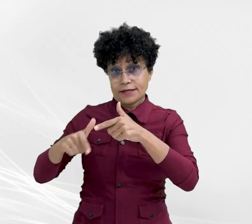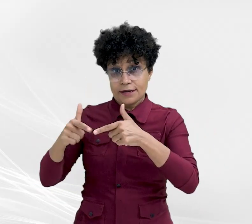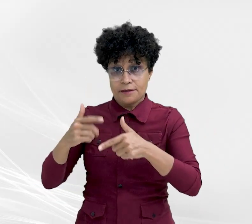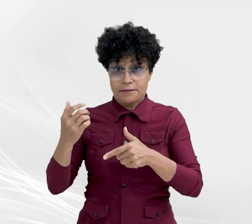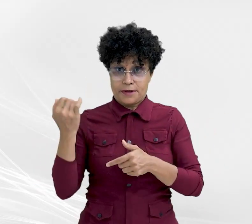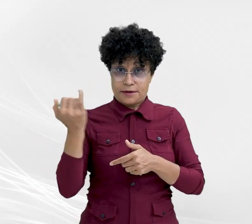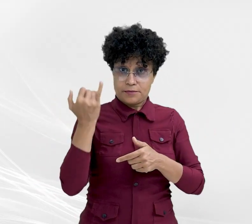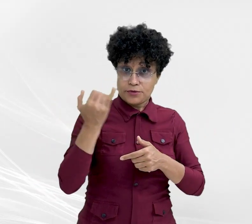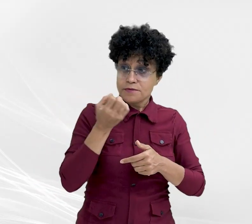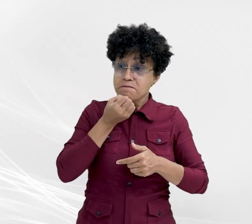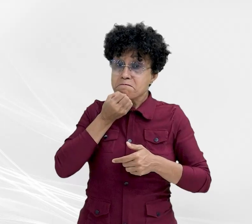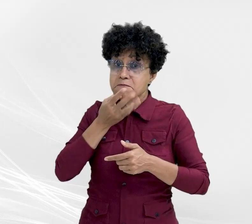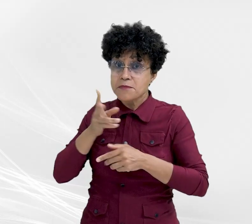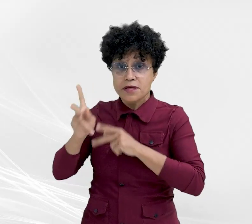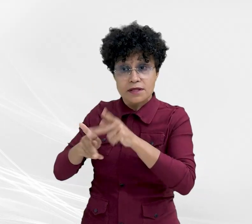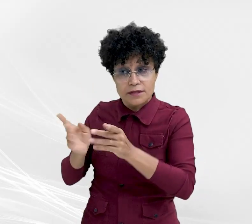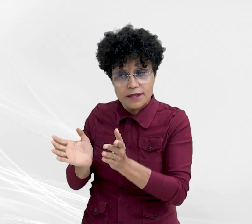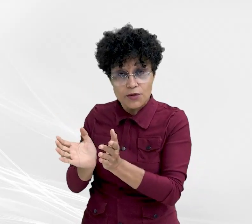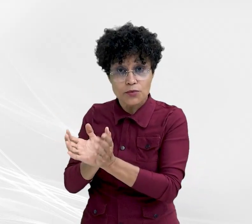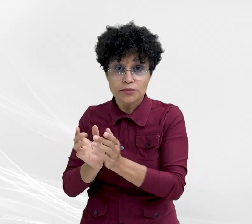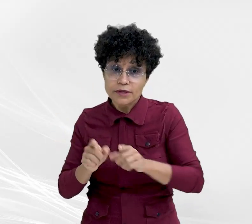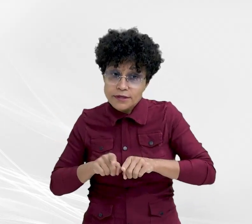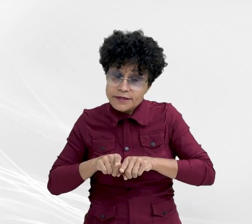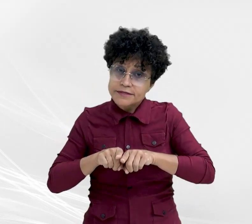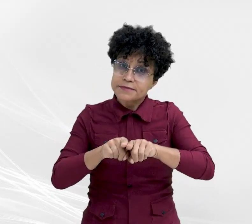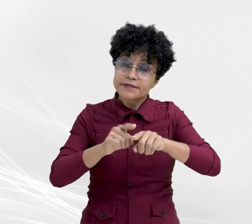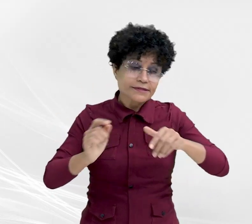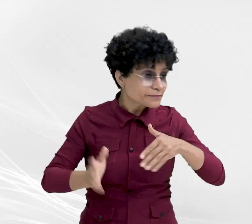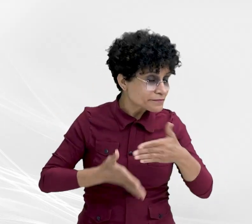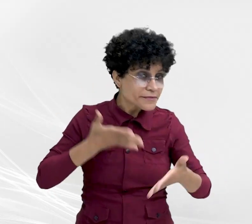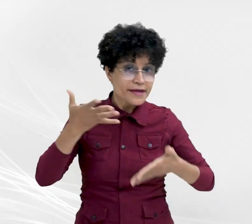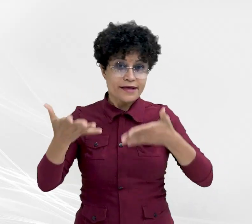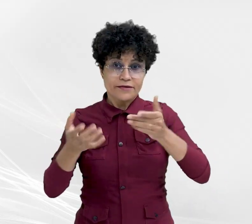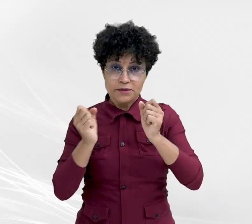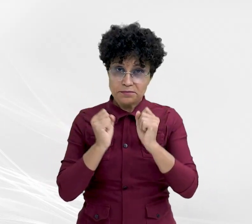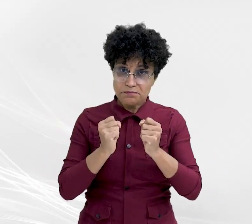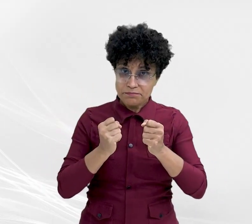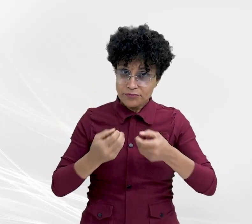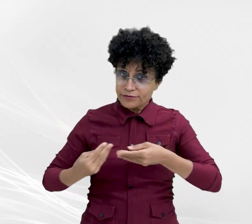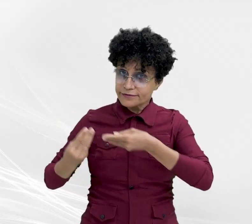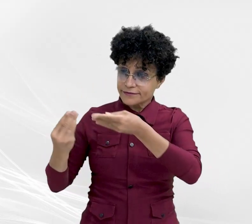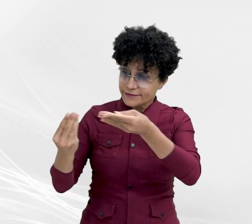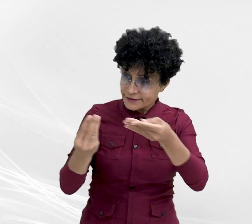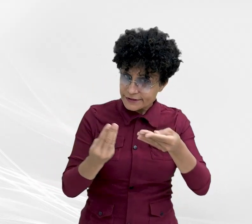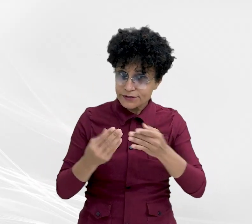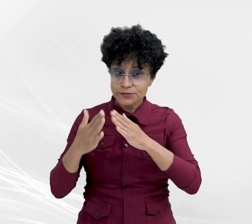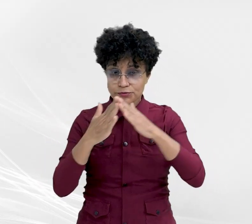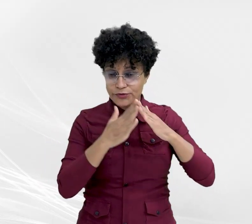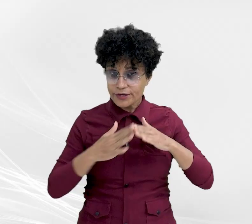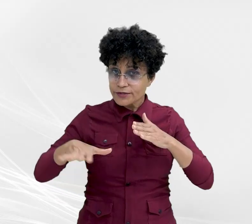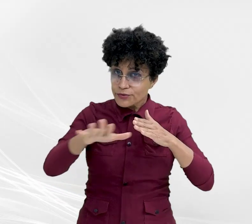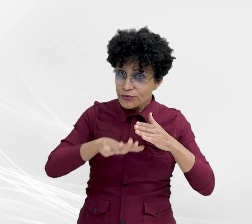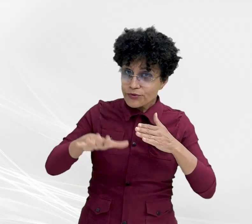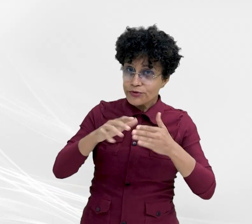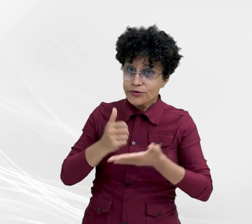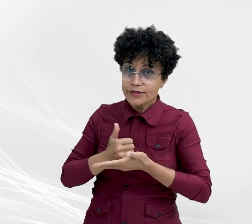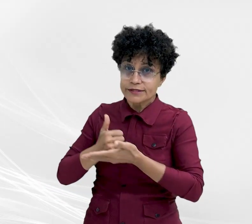comunidade, graças a parcerias maravilhosas que permitem oferecer aos moradores da região assistência no campo material,